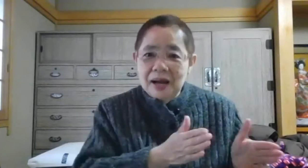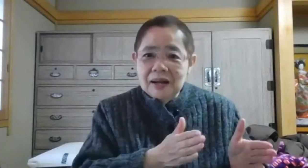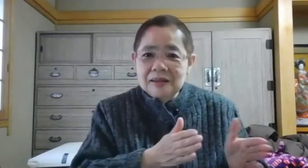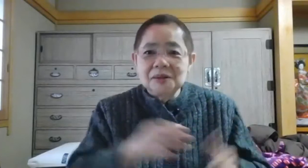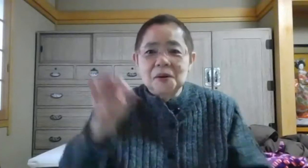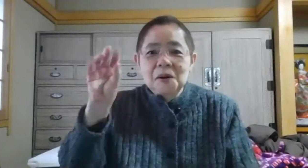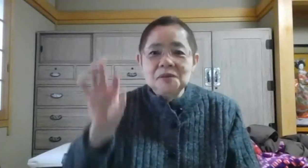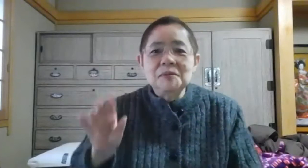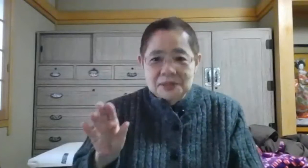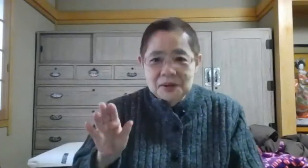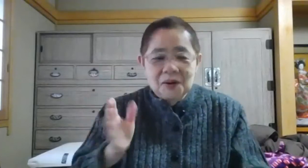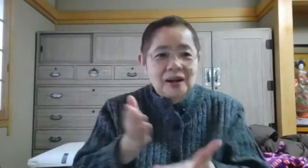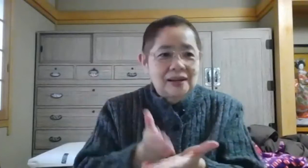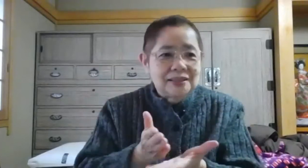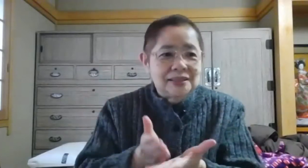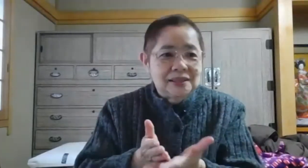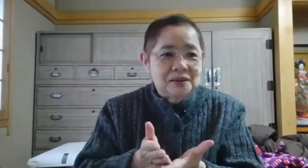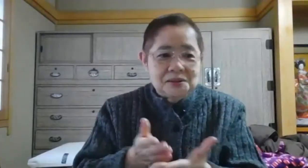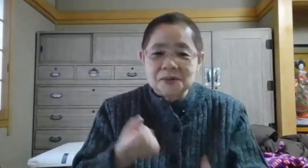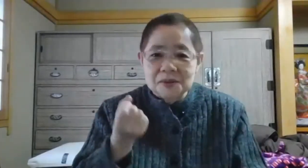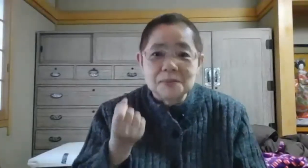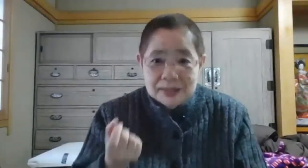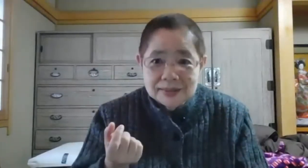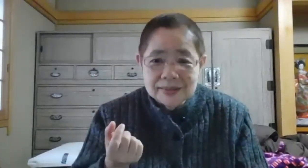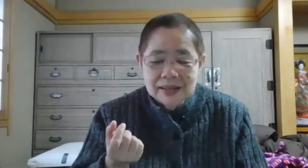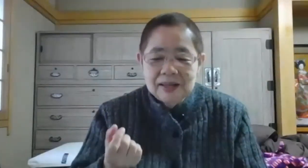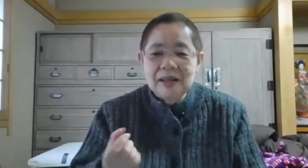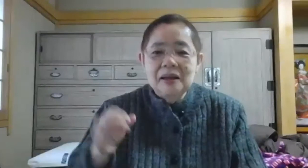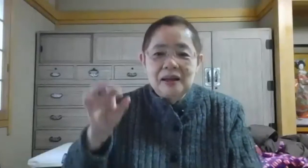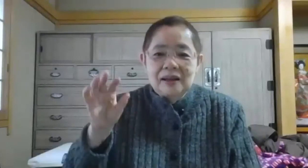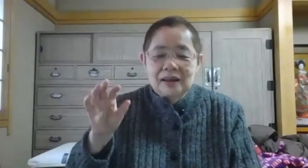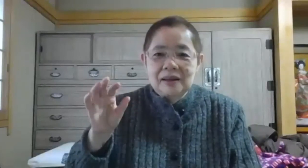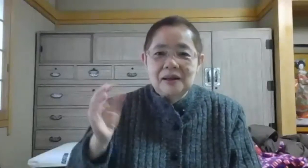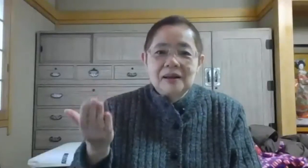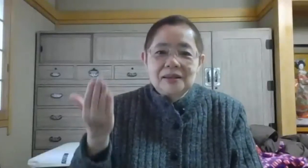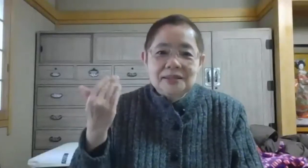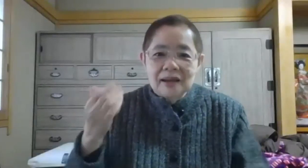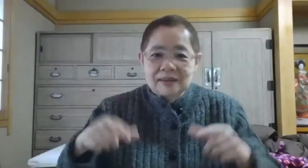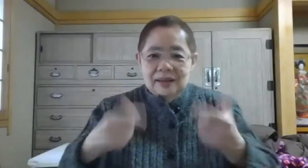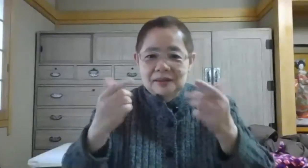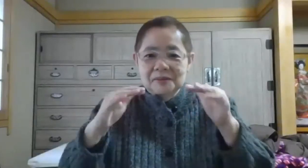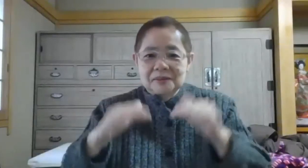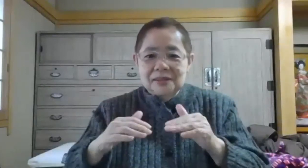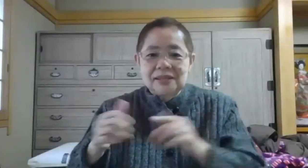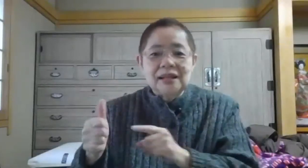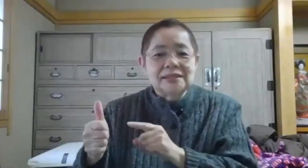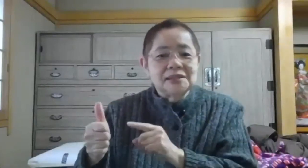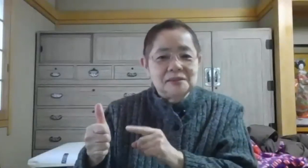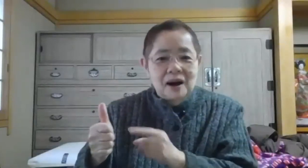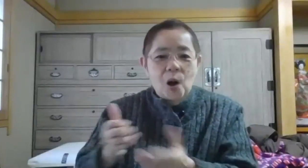その指文字の話をちょっとしますで以前あの北谷さんにはお